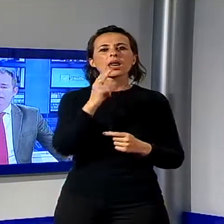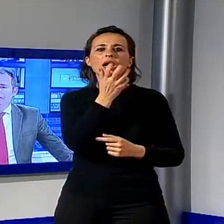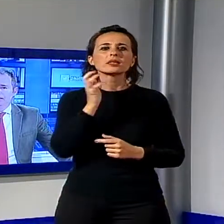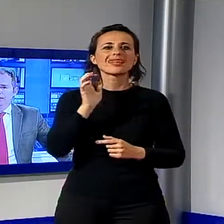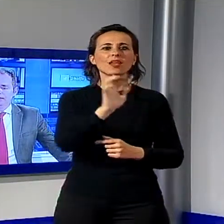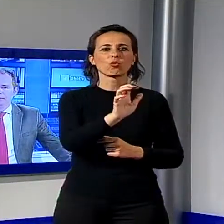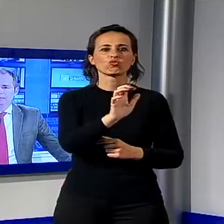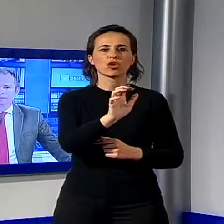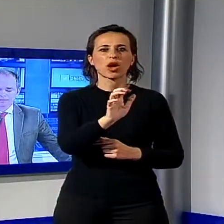Migliarina.